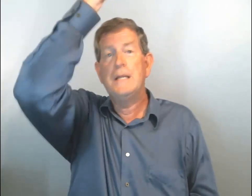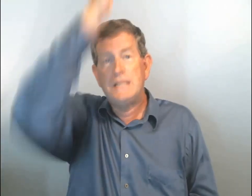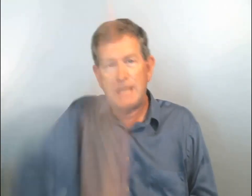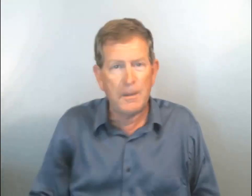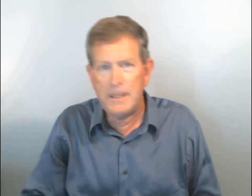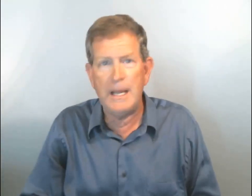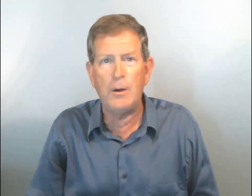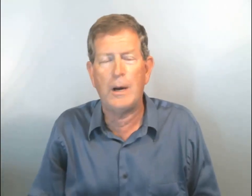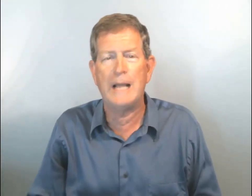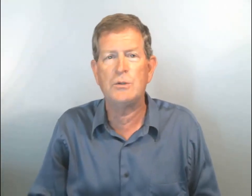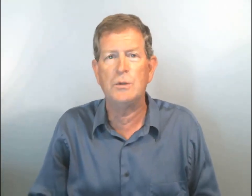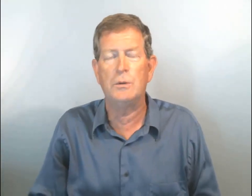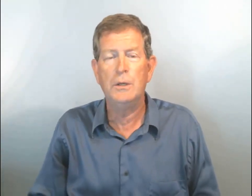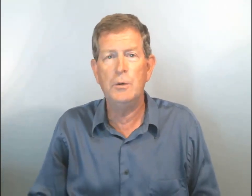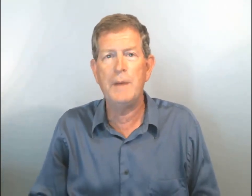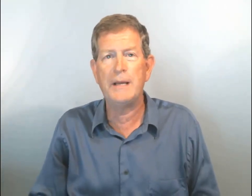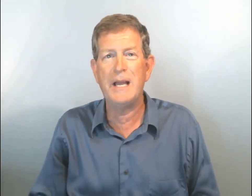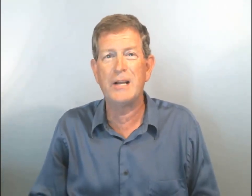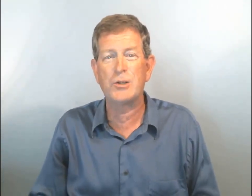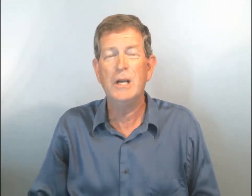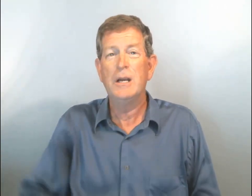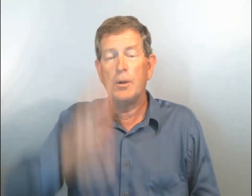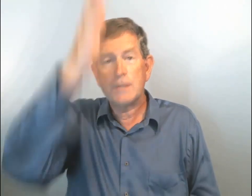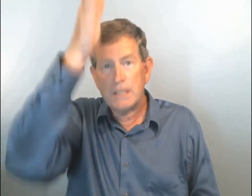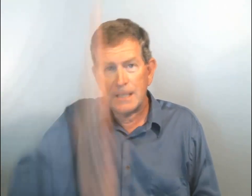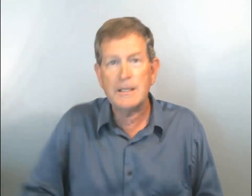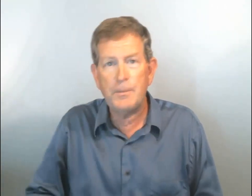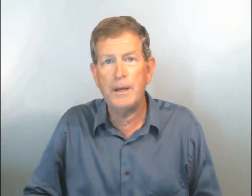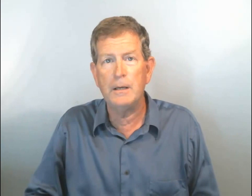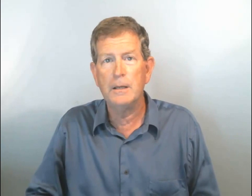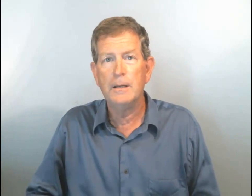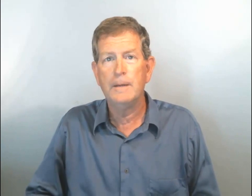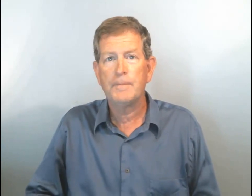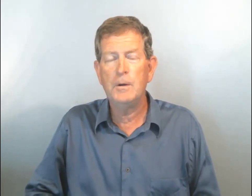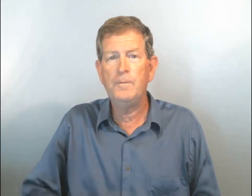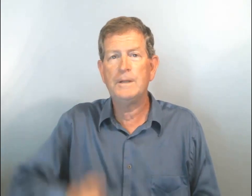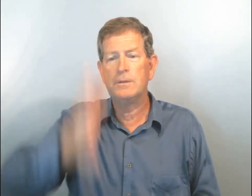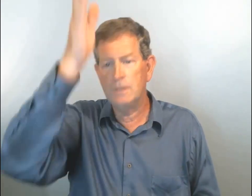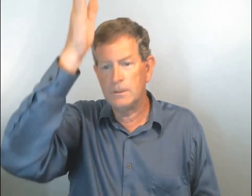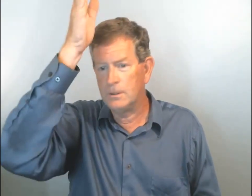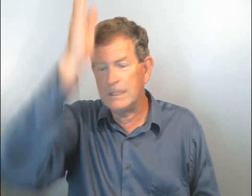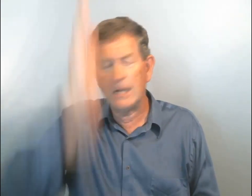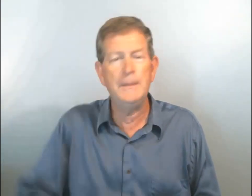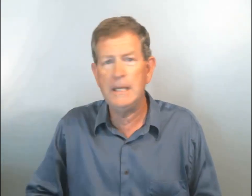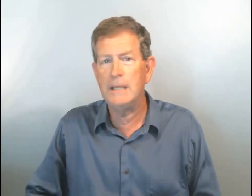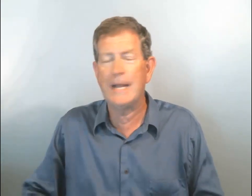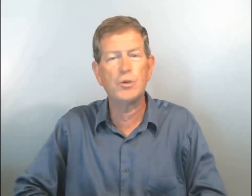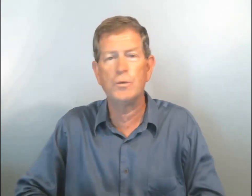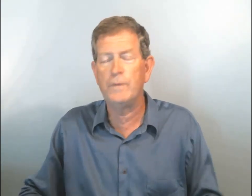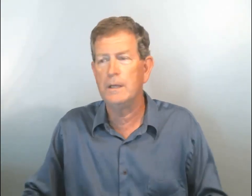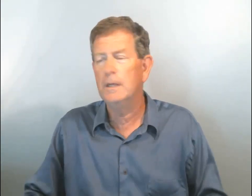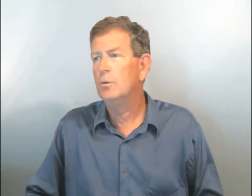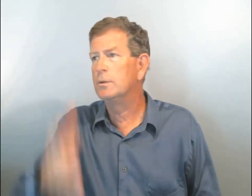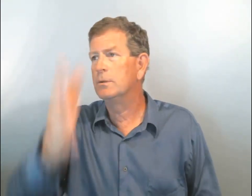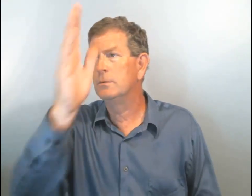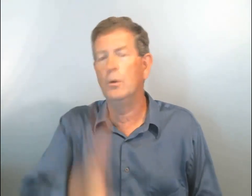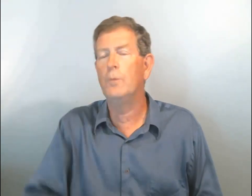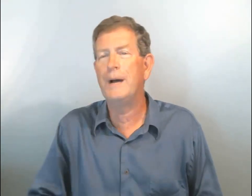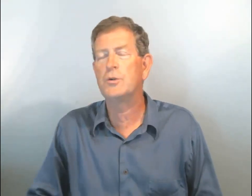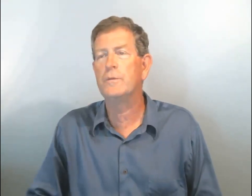terminer leur relation, le mariage. Comment est que ça s'appelle ? Le fait de terminer, d'achever, ou de... Non, pas achever,